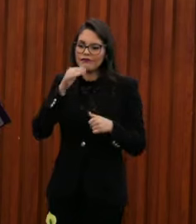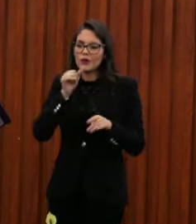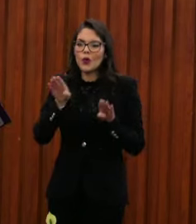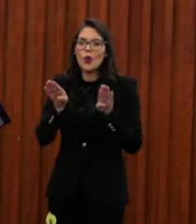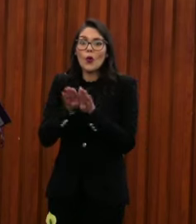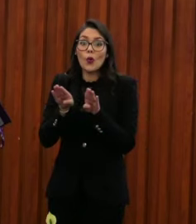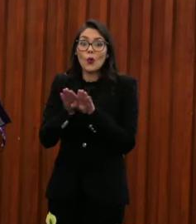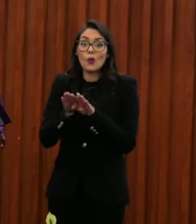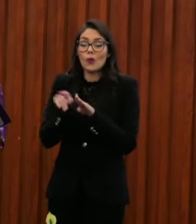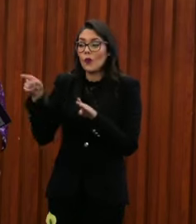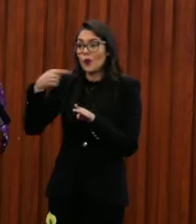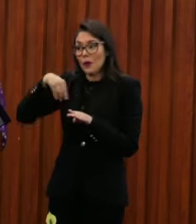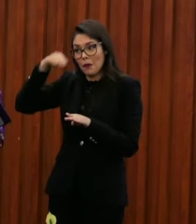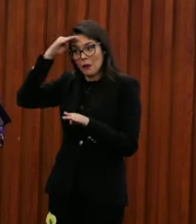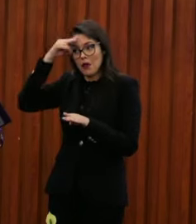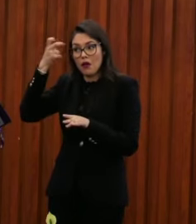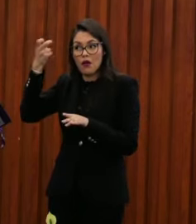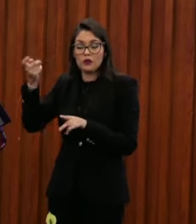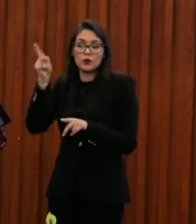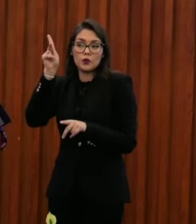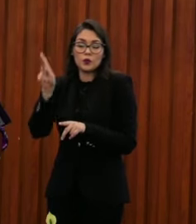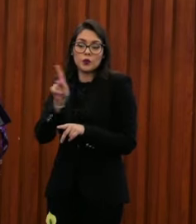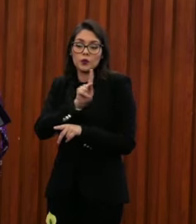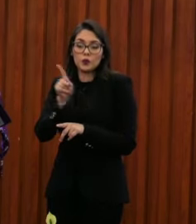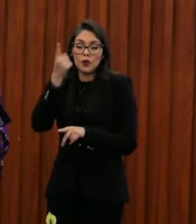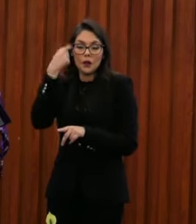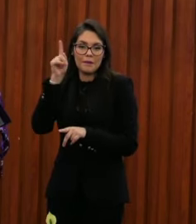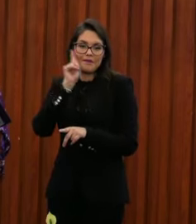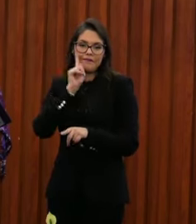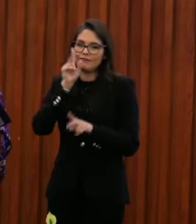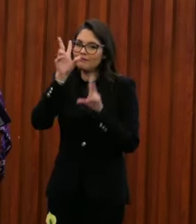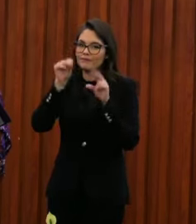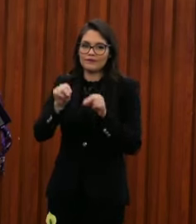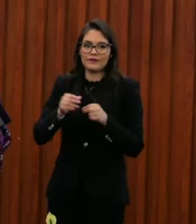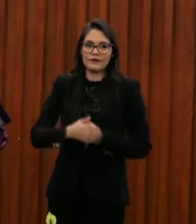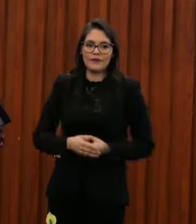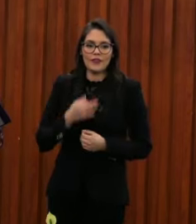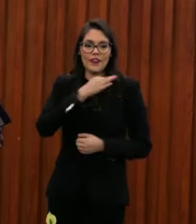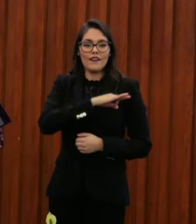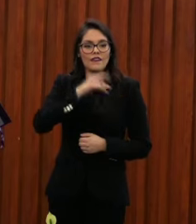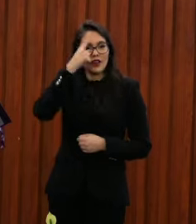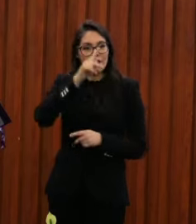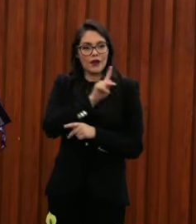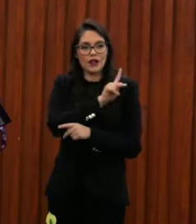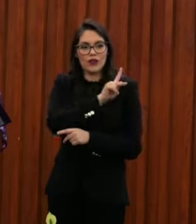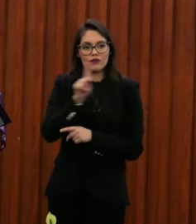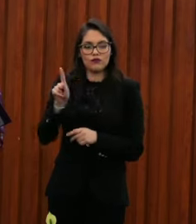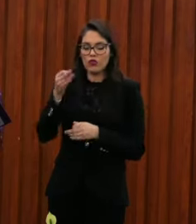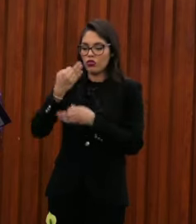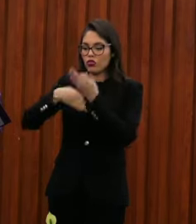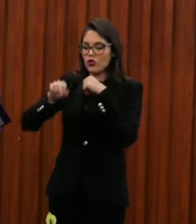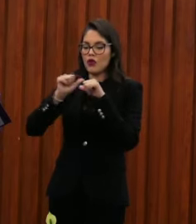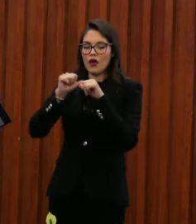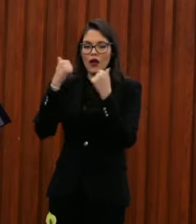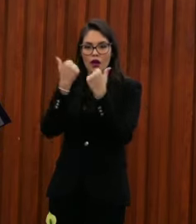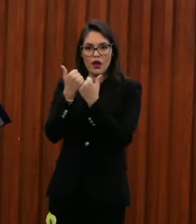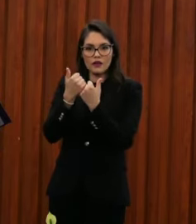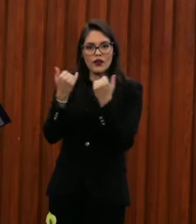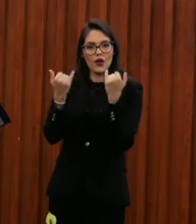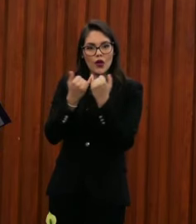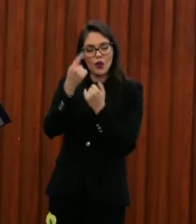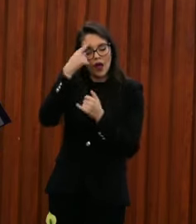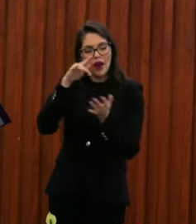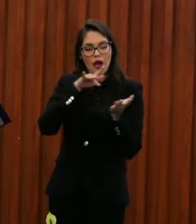perspectiva feminista. Muchas felicidades a todas las organizaciones por participar en esta convocatoria, muchas felicidades a